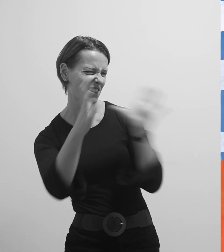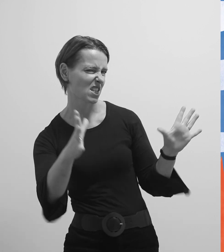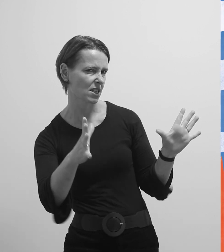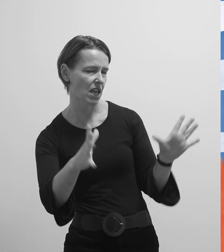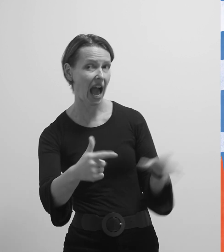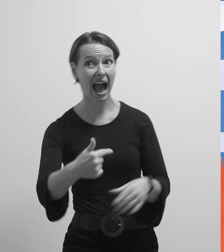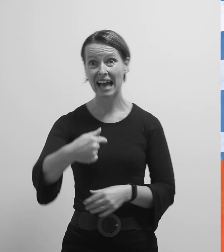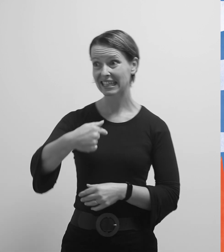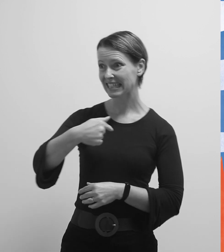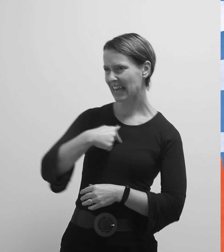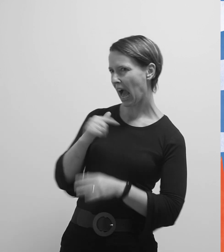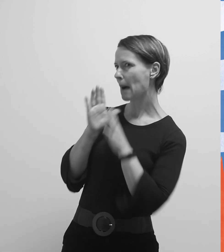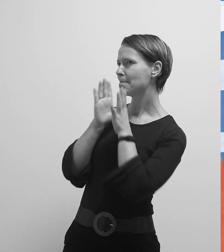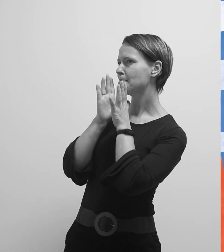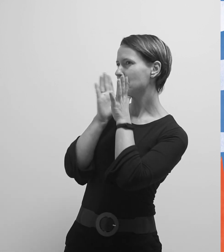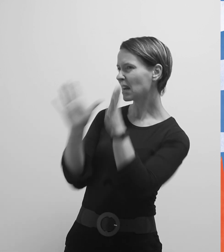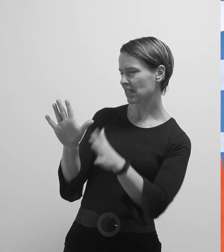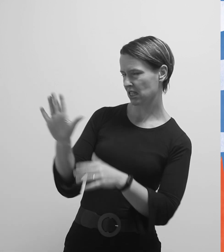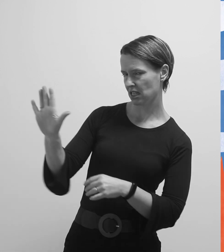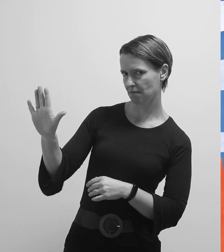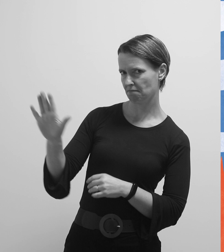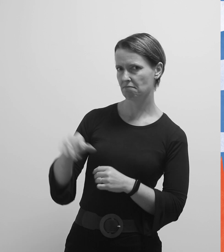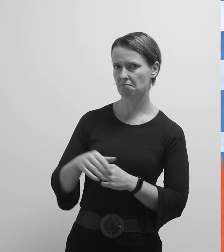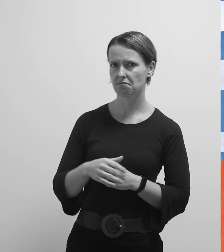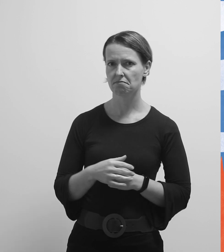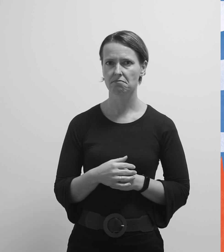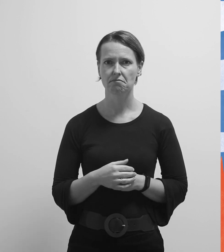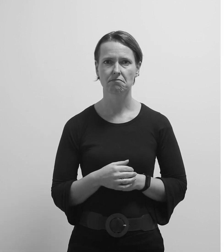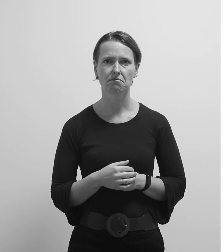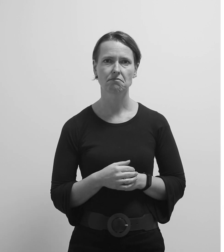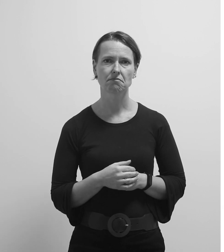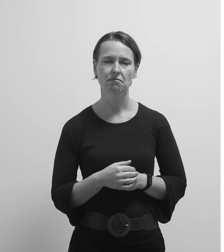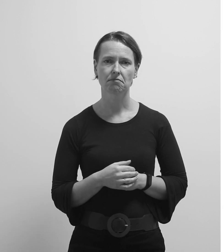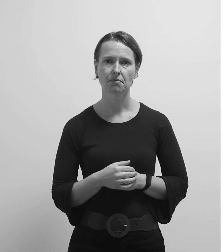mrzi sve i ja mrzim njega.